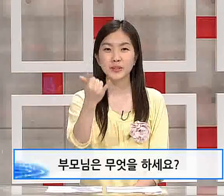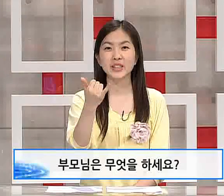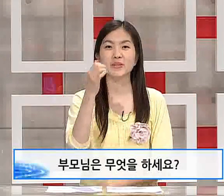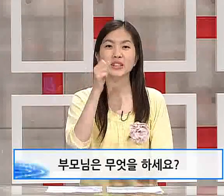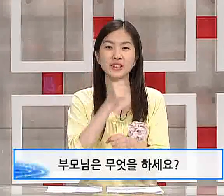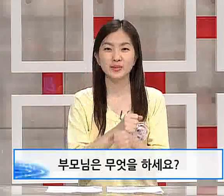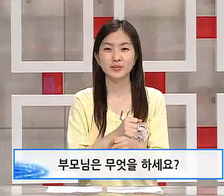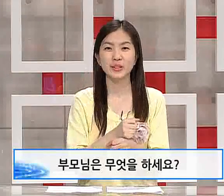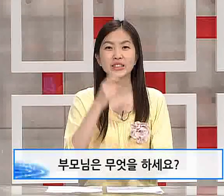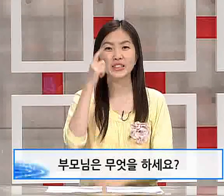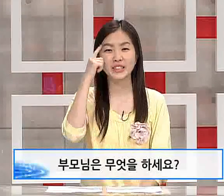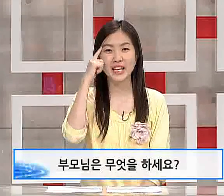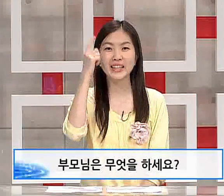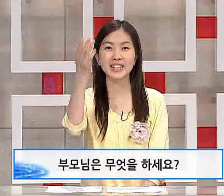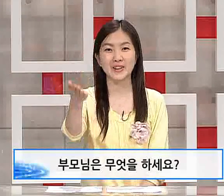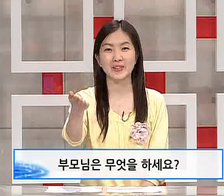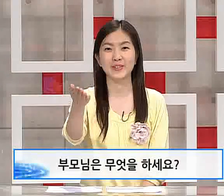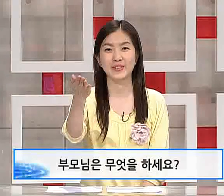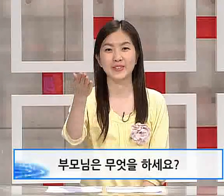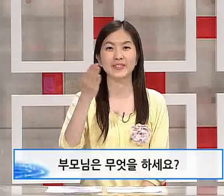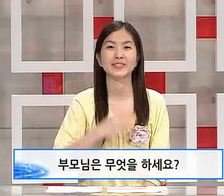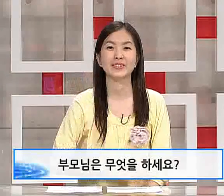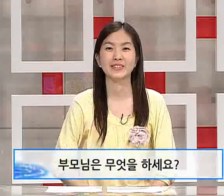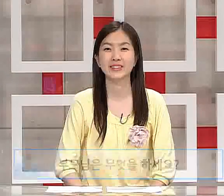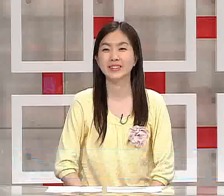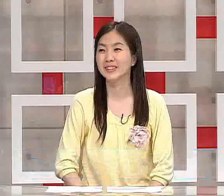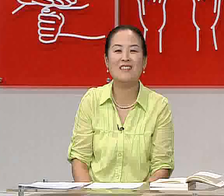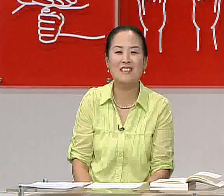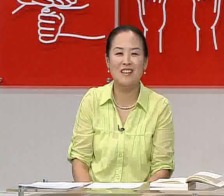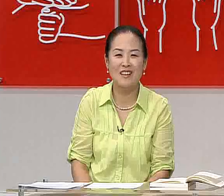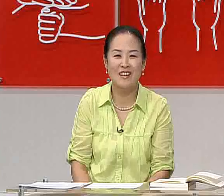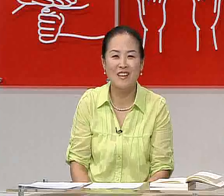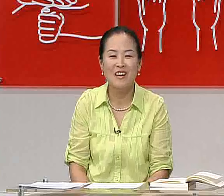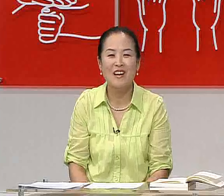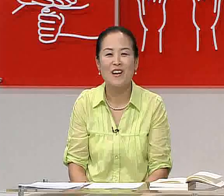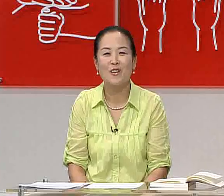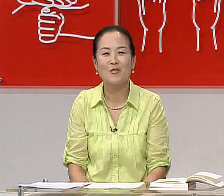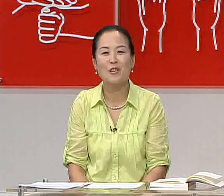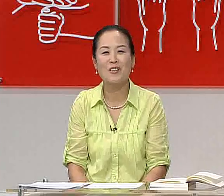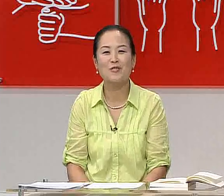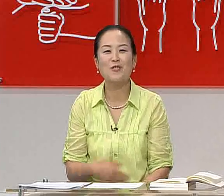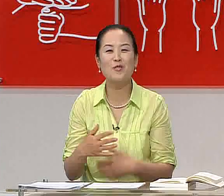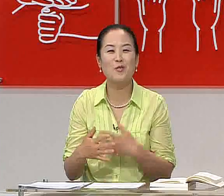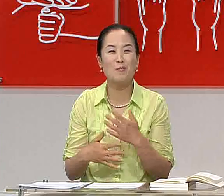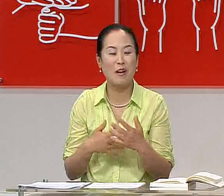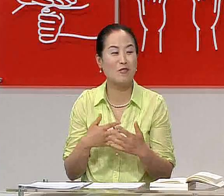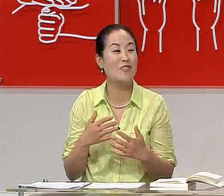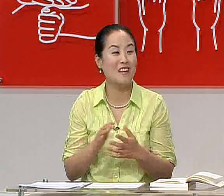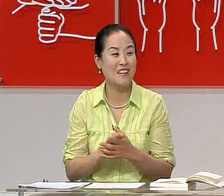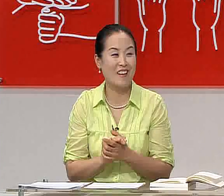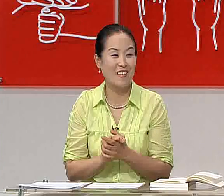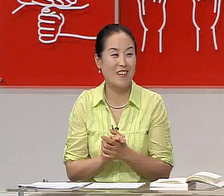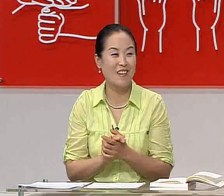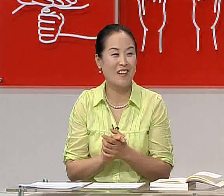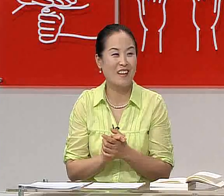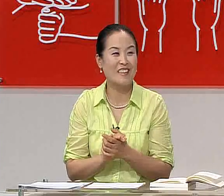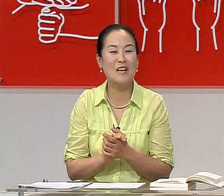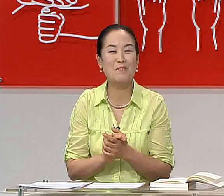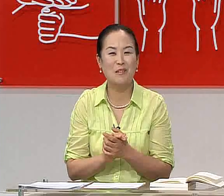부모님은 무엇을 하세요? 우리 김경은 학생이 수화의 순서를 조금 바꾼 것 같아요. 다시 한번